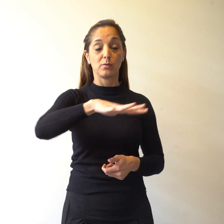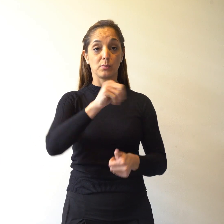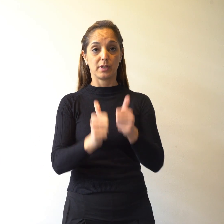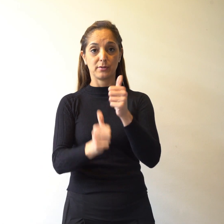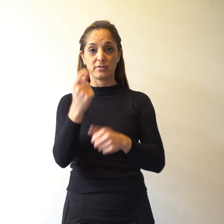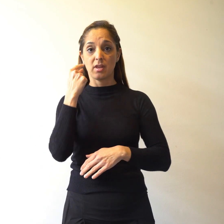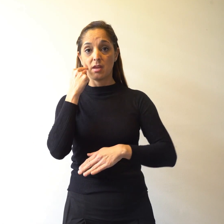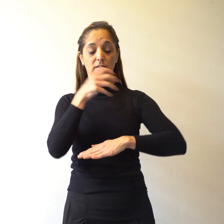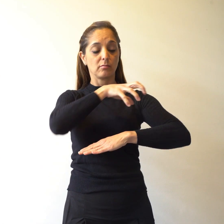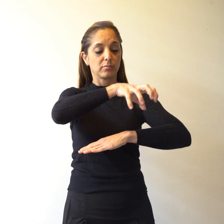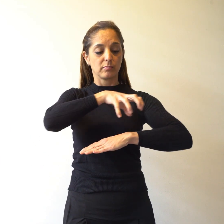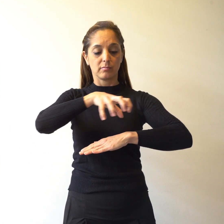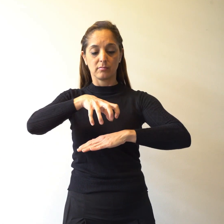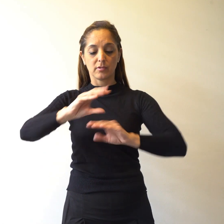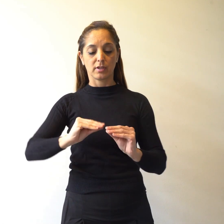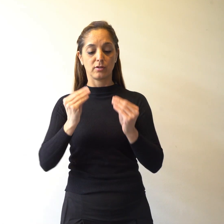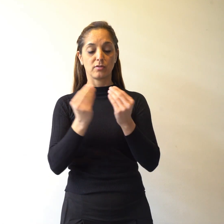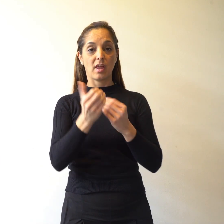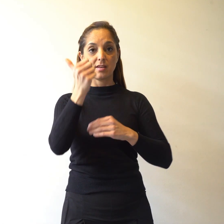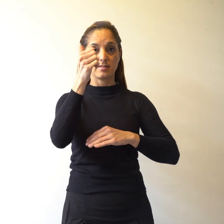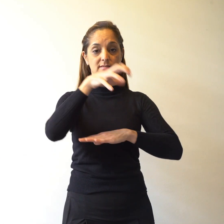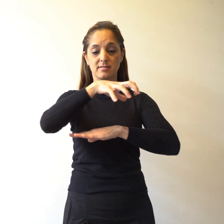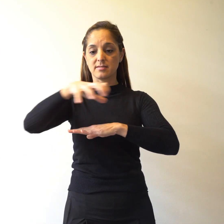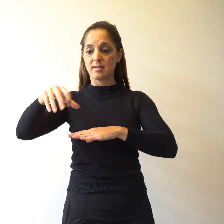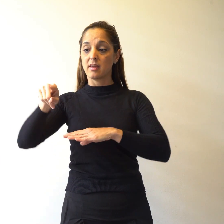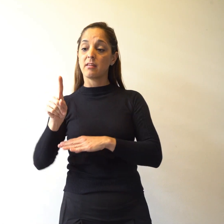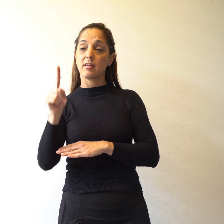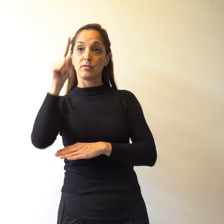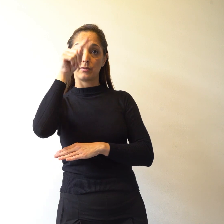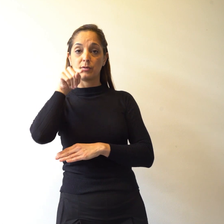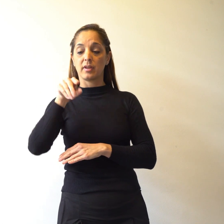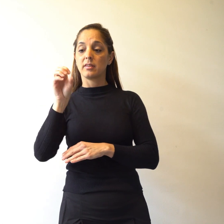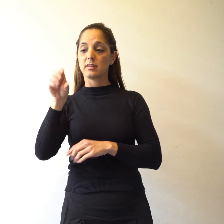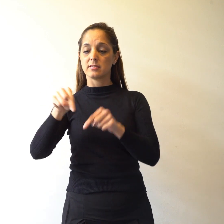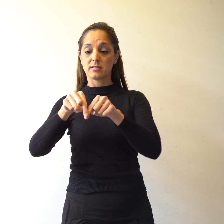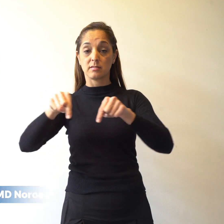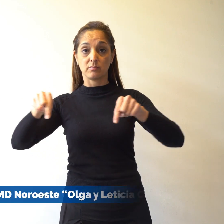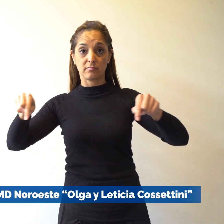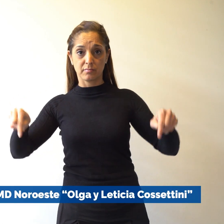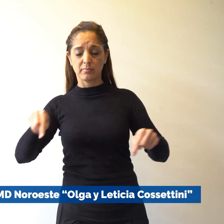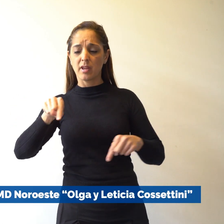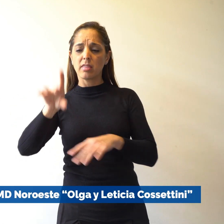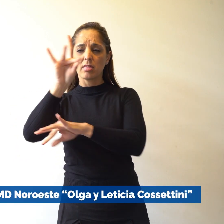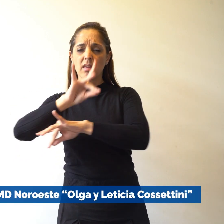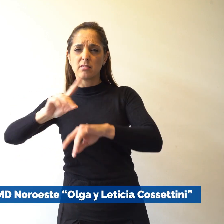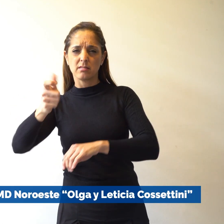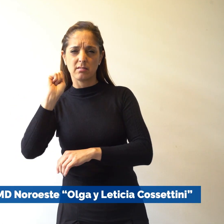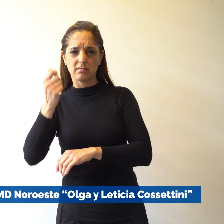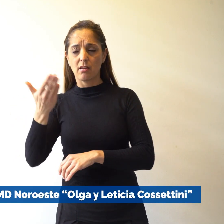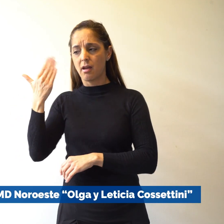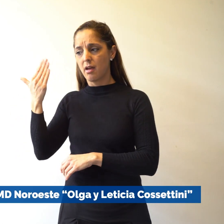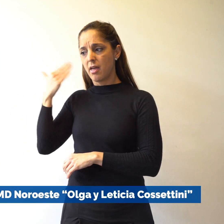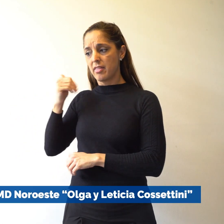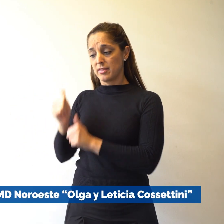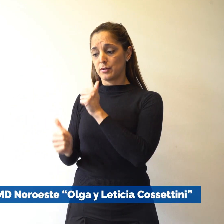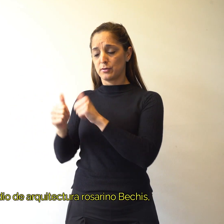Centro Municipal de Distrito Noroeste, Olga y Leticia Cosettini. Diseñado por el Estudio